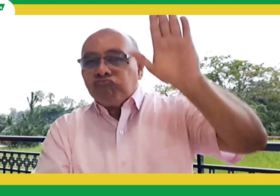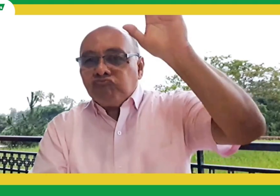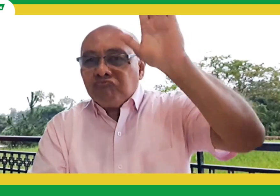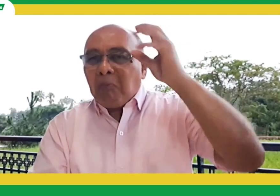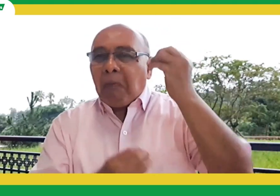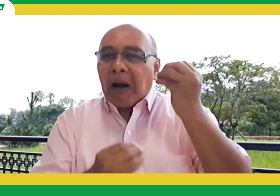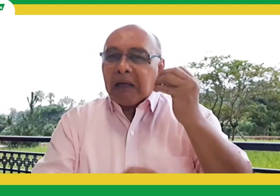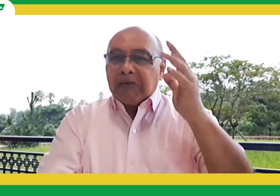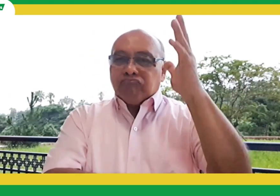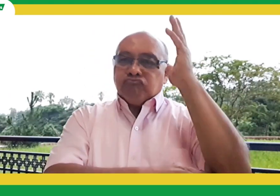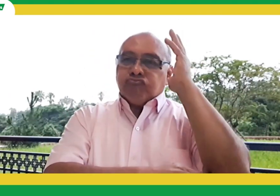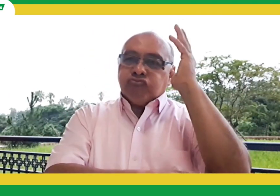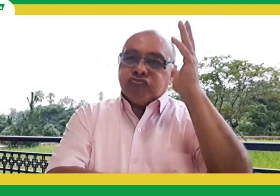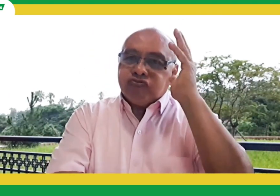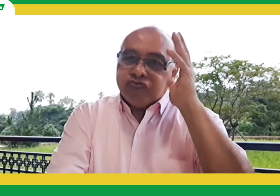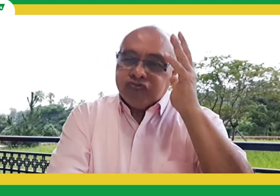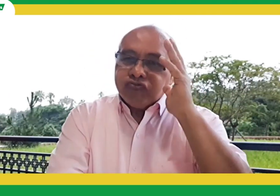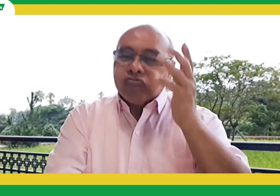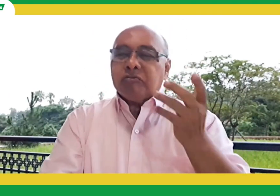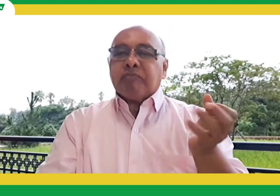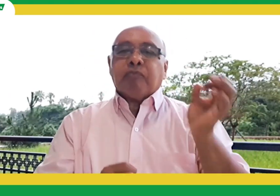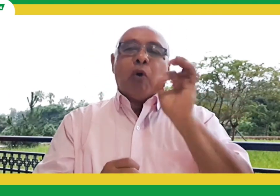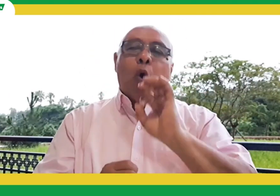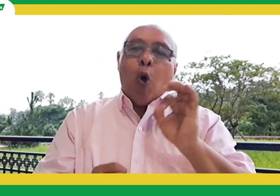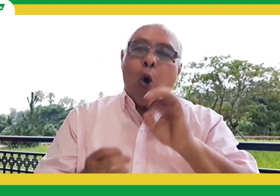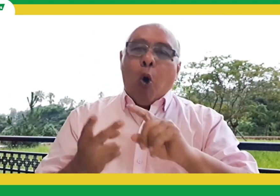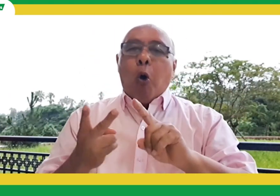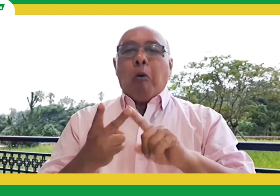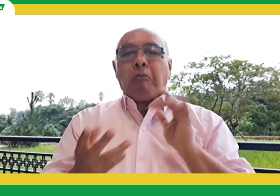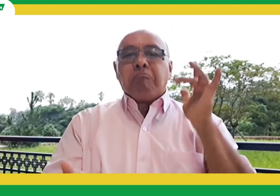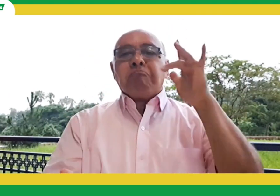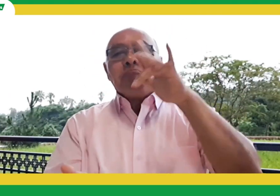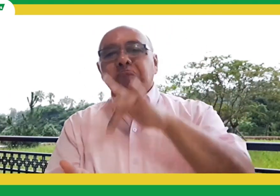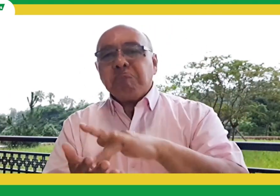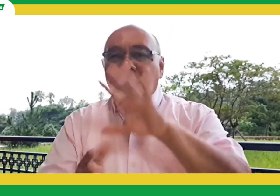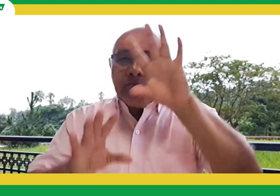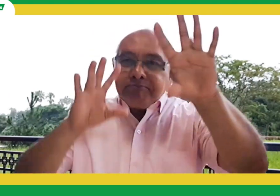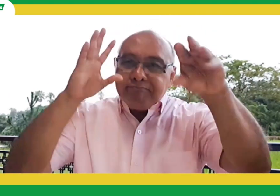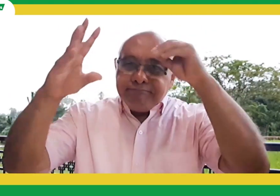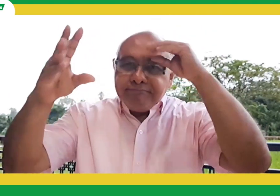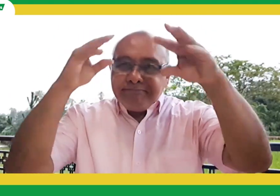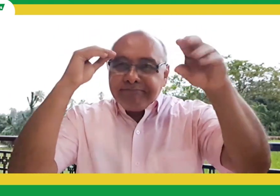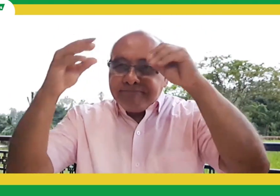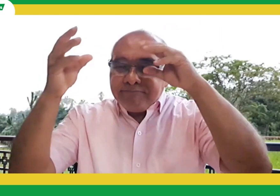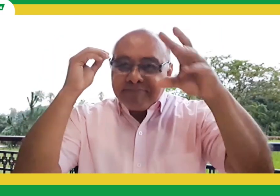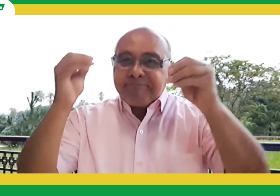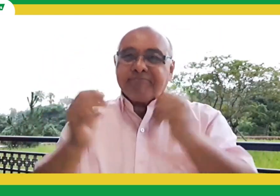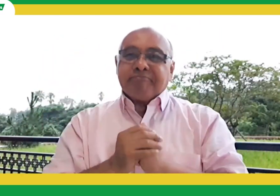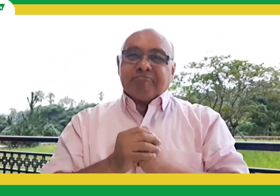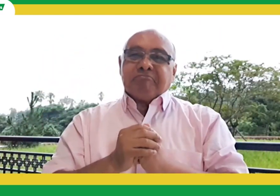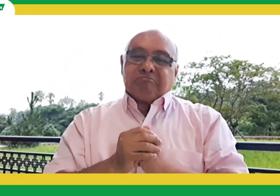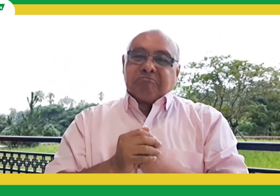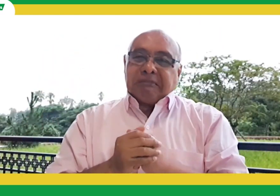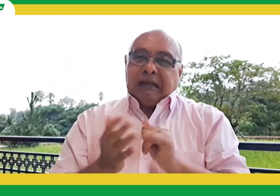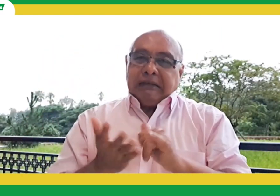Gracias por ver el video. Gracias por ver